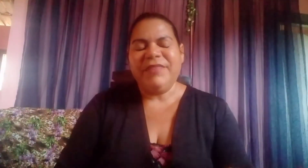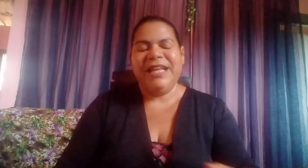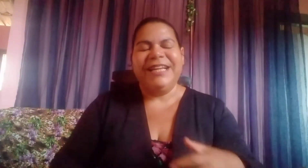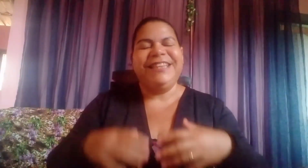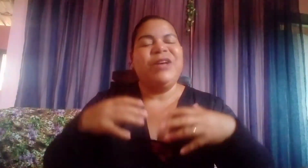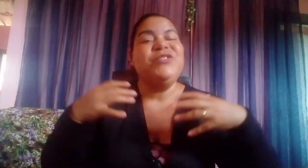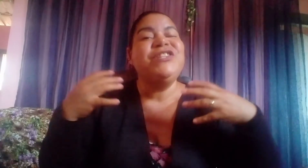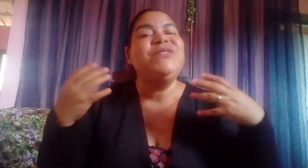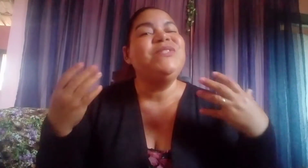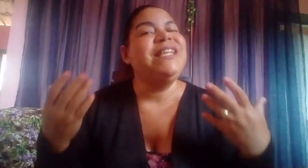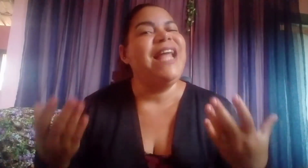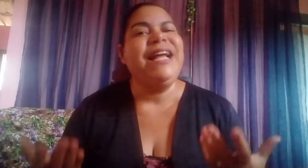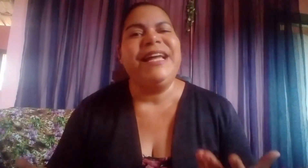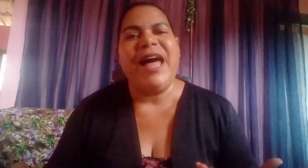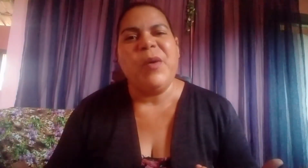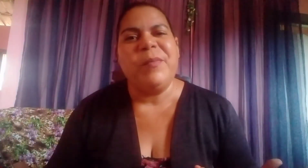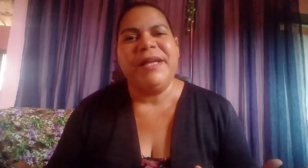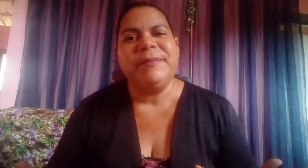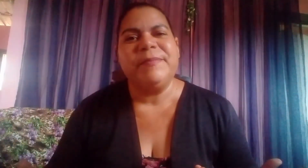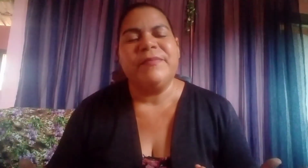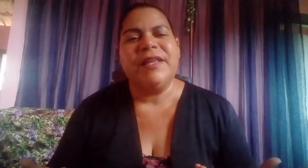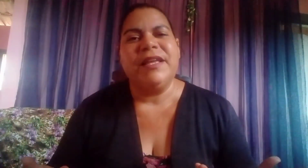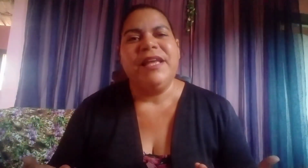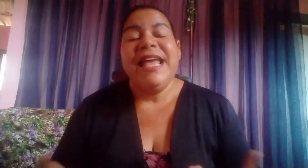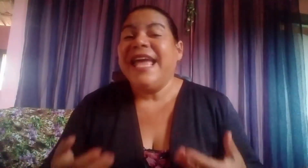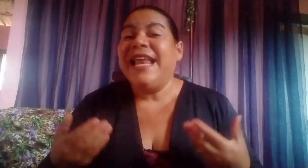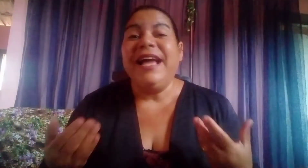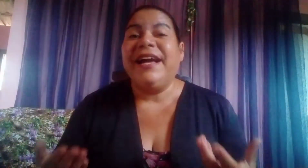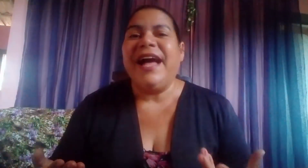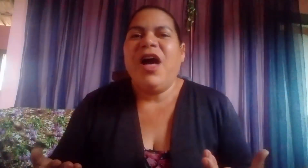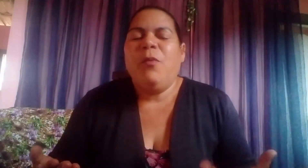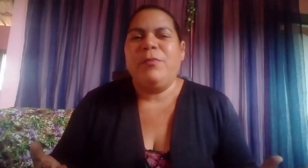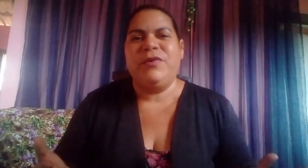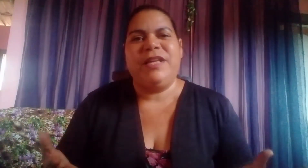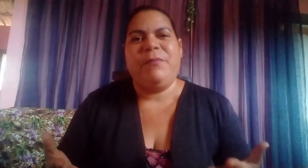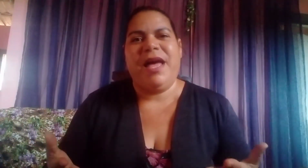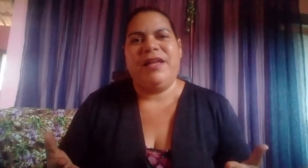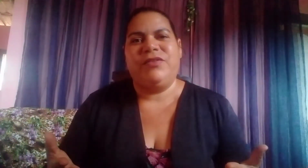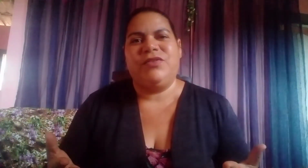Então, Jesus, Ele acalma. Ele acalma, meus amados.